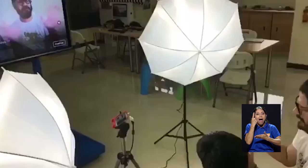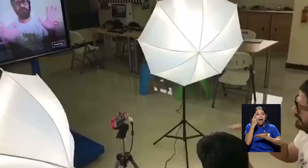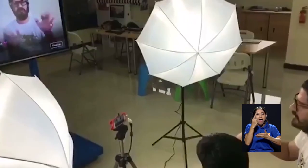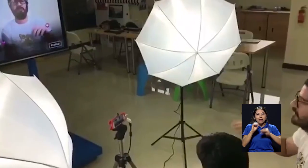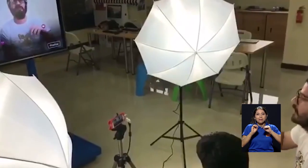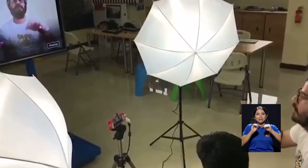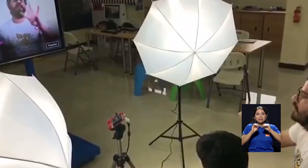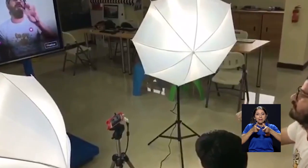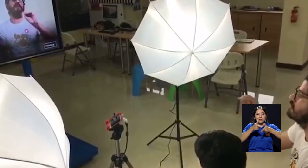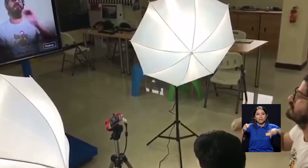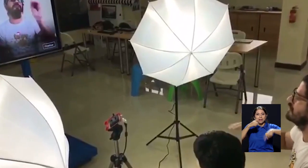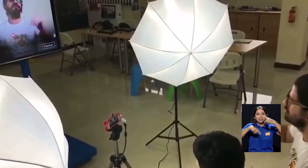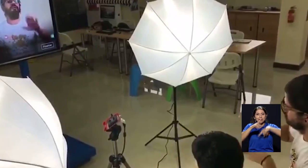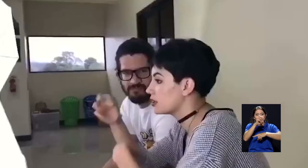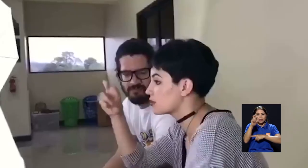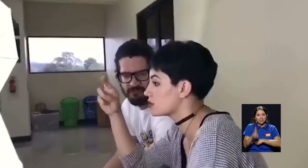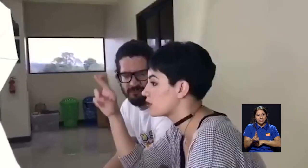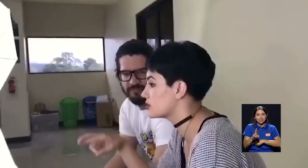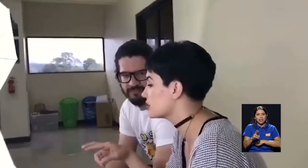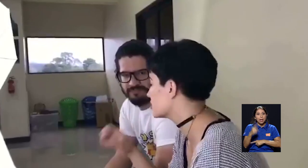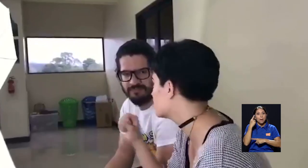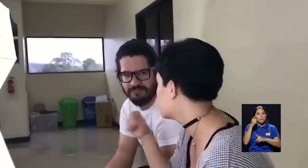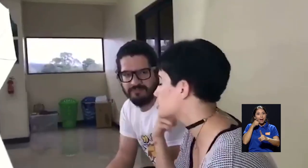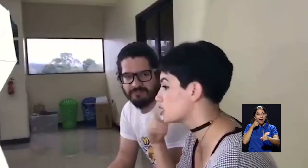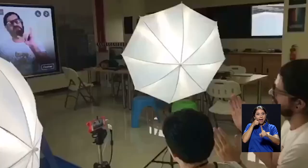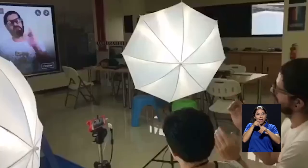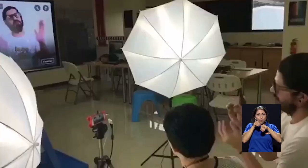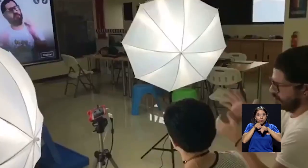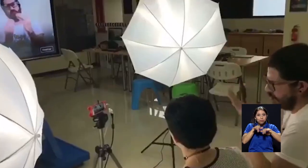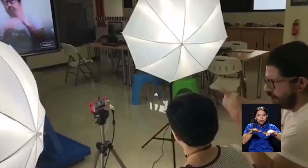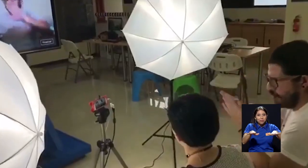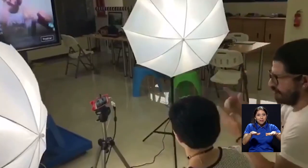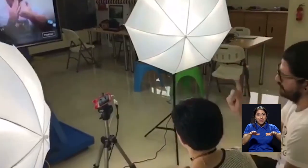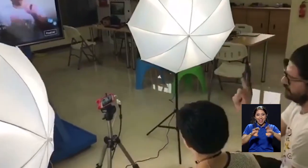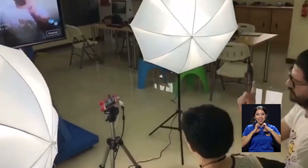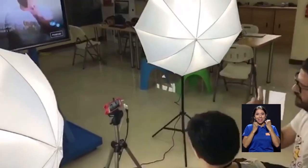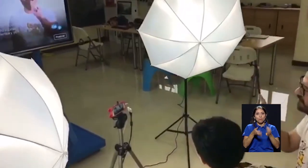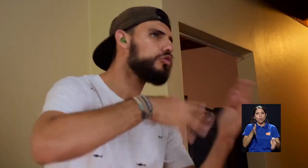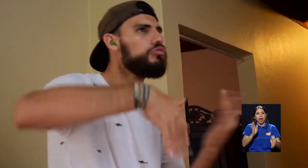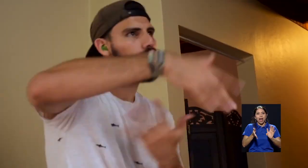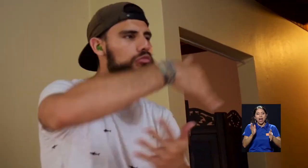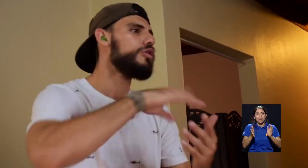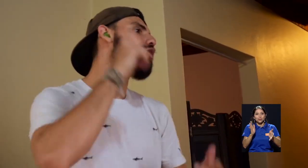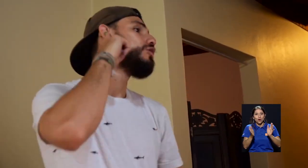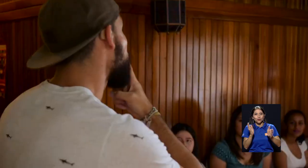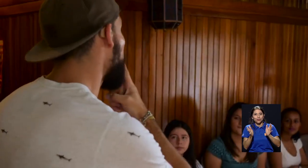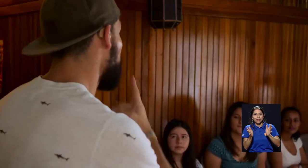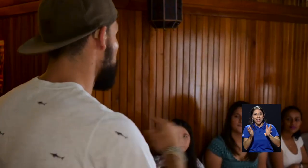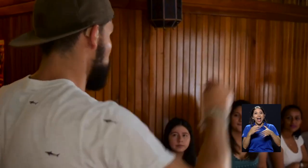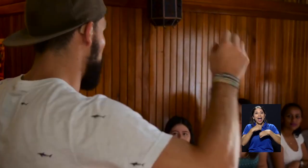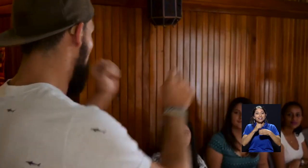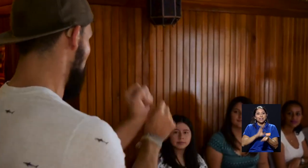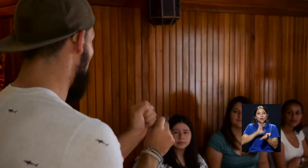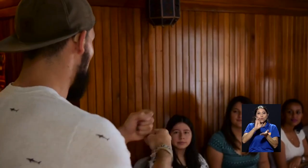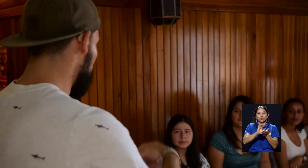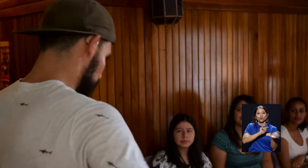el alcance a la población, el equipo de Hands-On realiza cursos presenciales en diferentes zonas del país para niños,